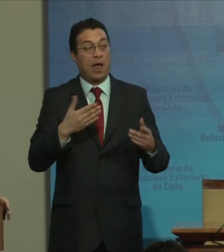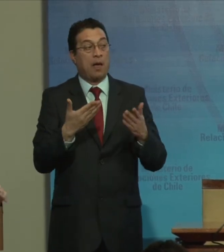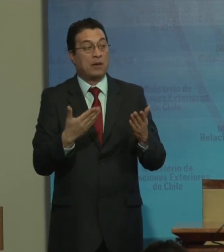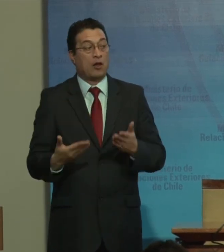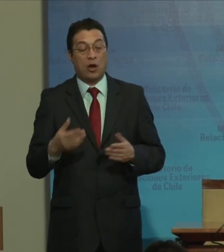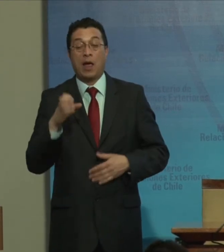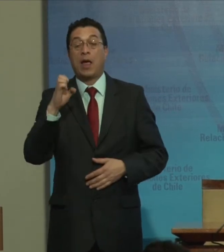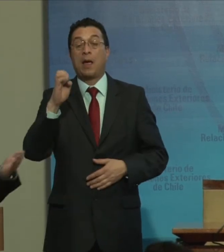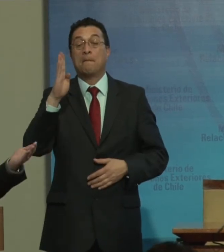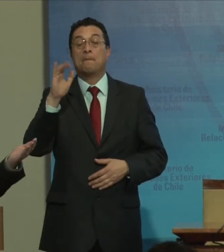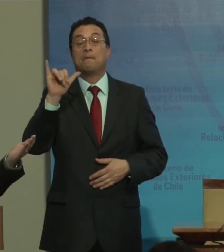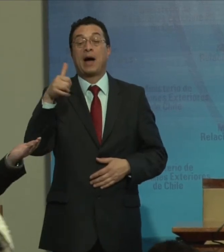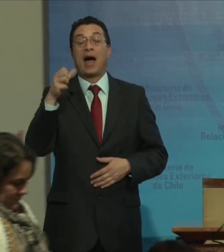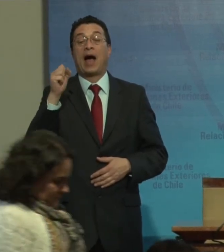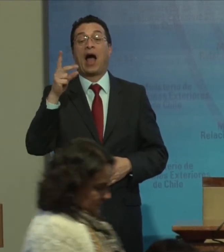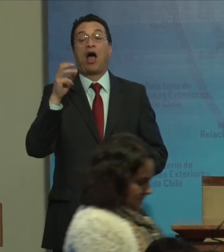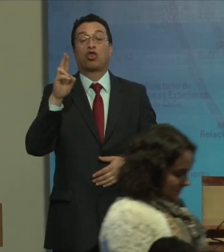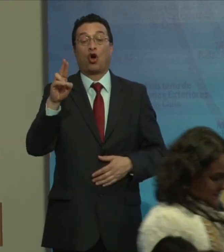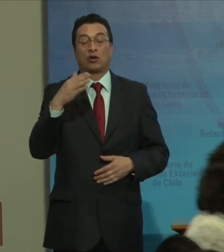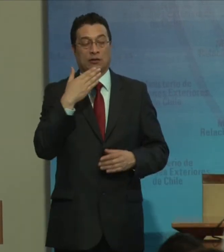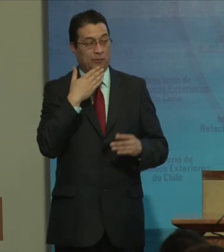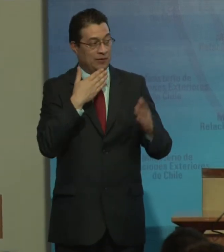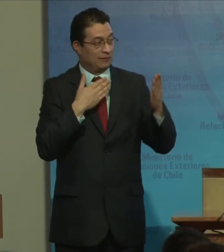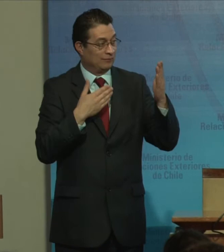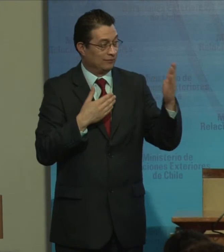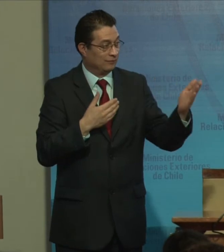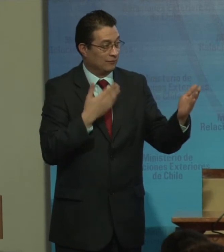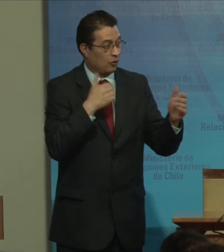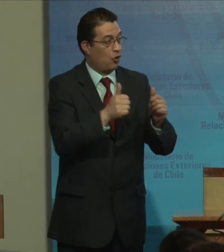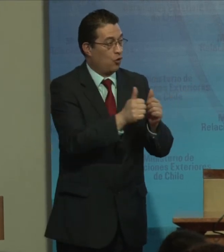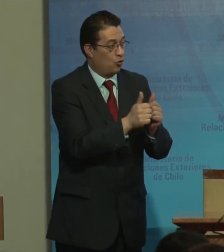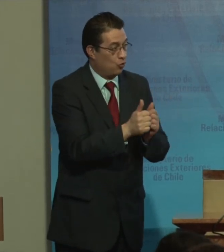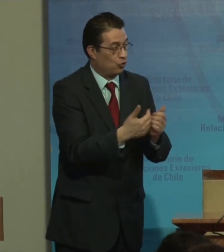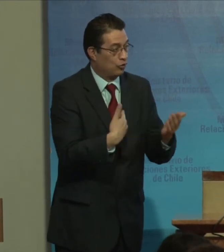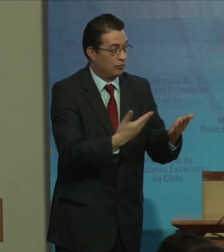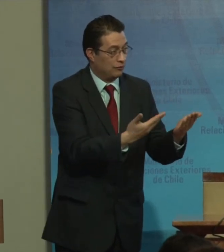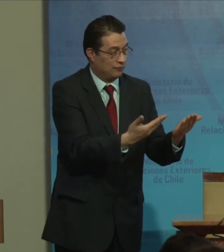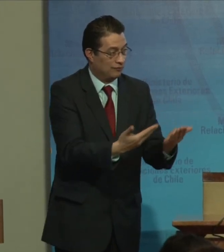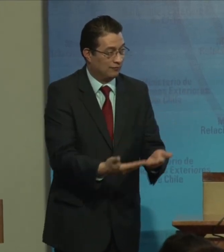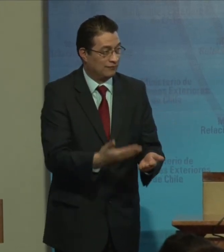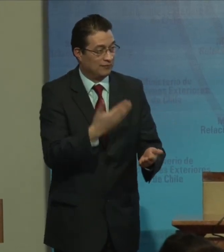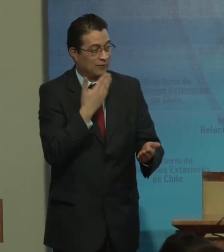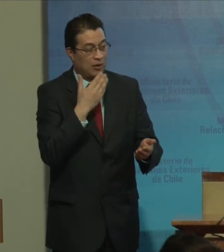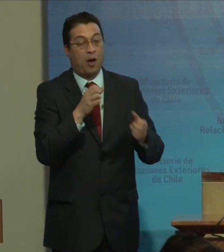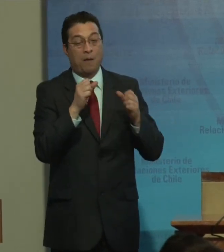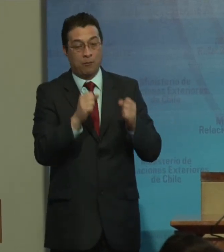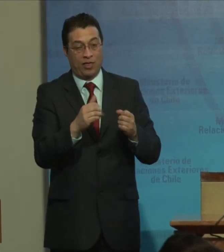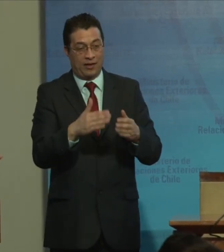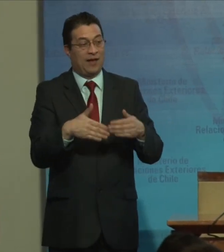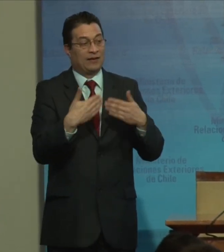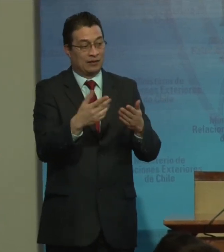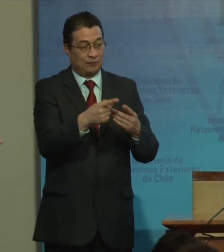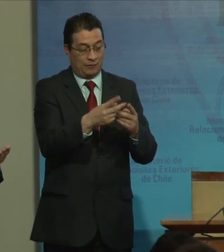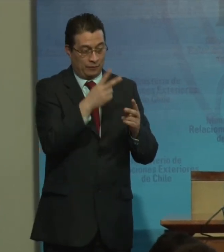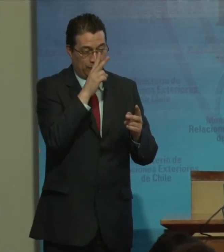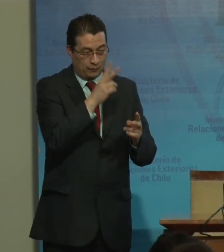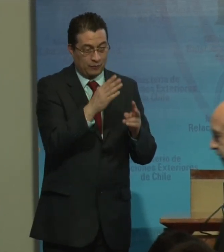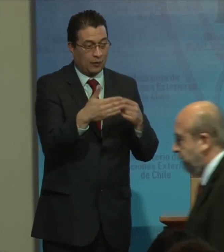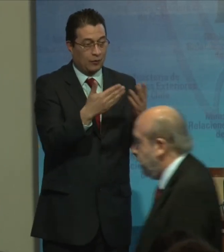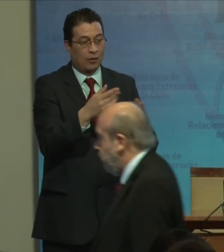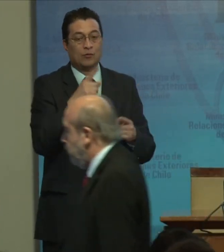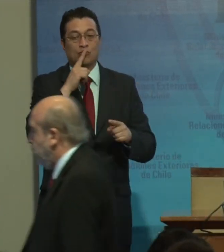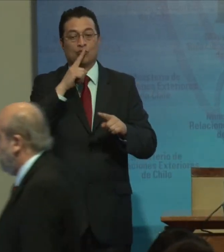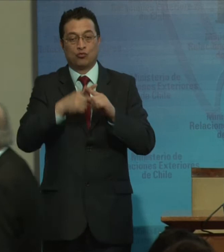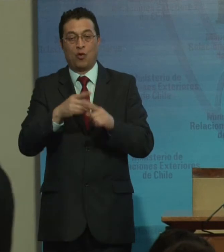Y quisiera invitar al embajador Quesada, que está con nosotros, para poder hacer este reconocimiento también